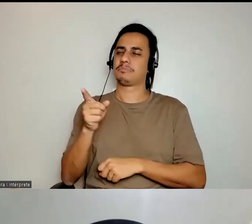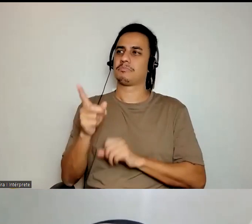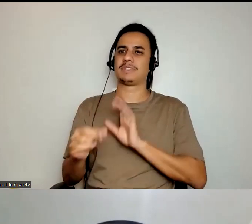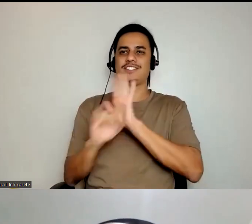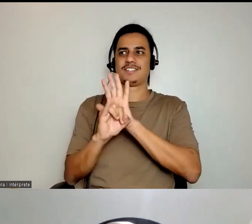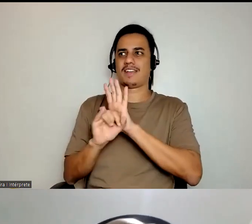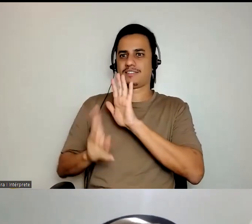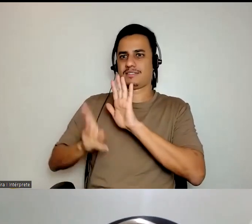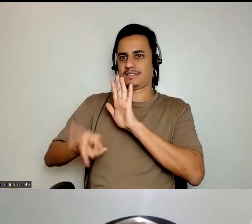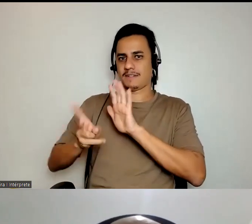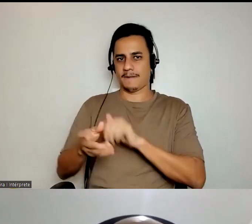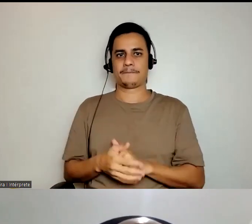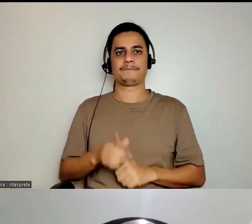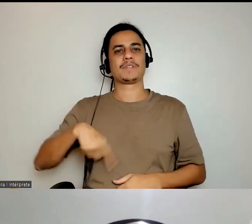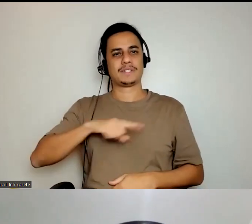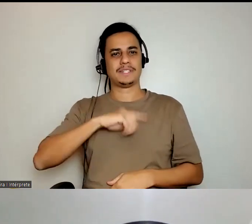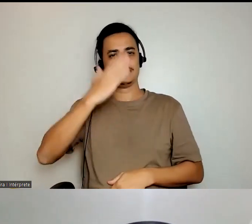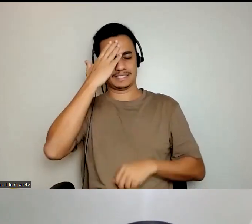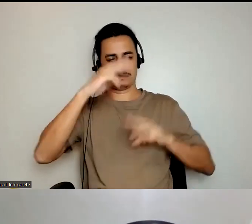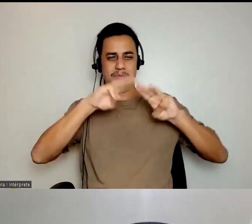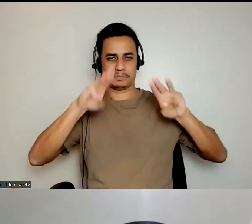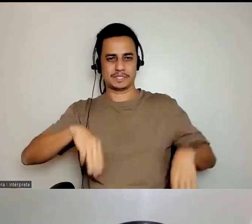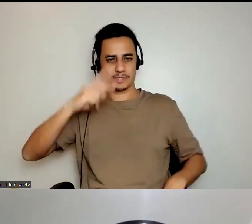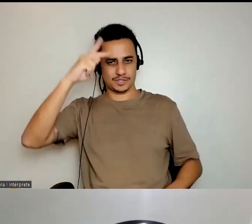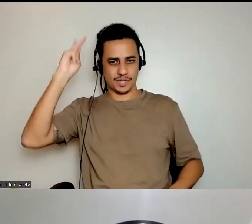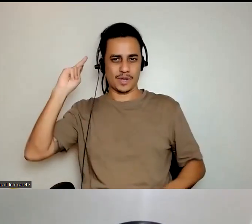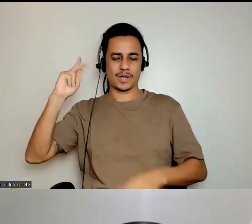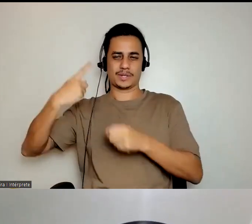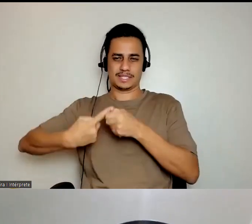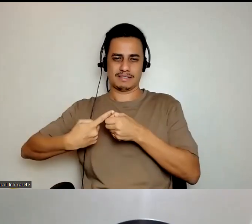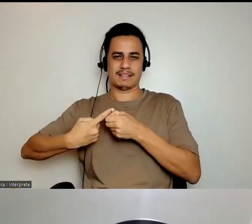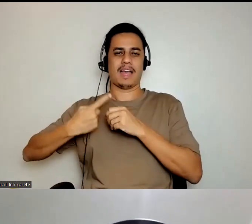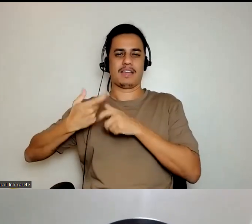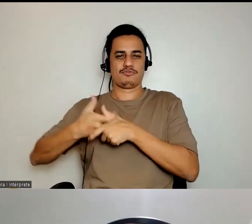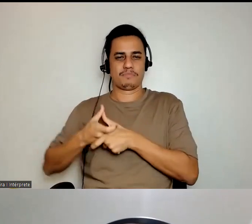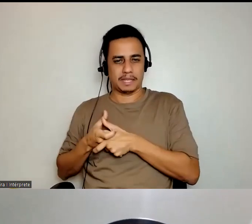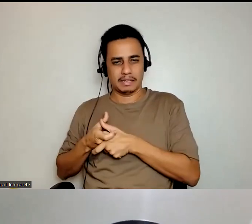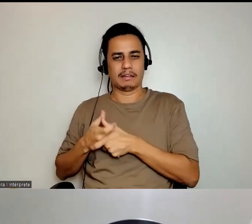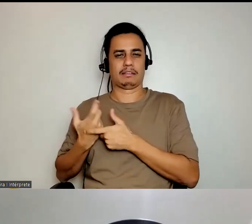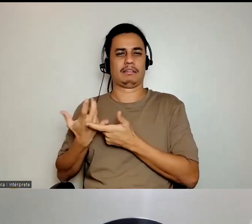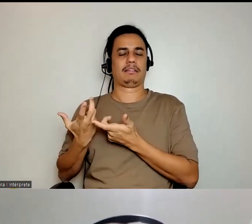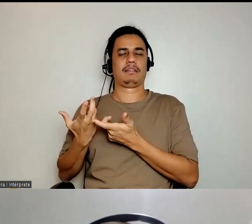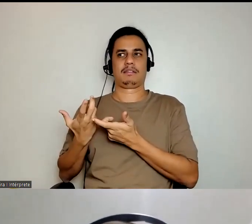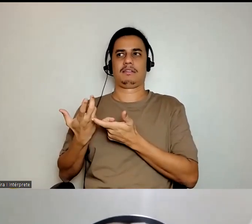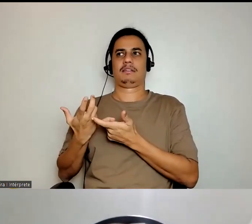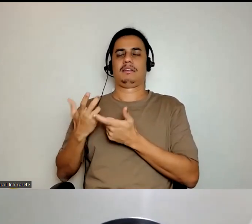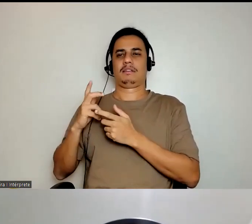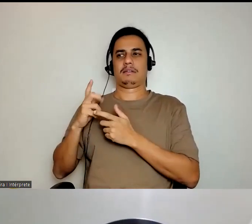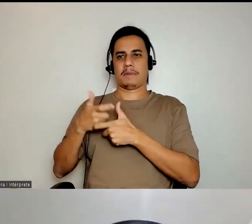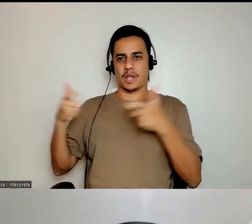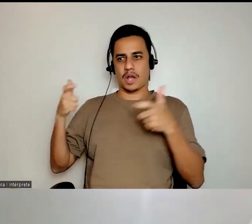a gente sabe que os museus históricos nos interiores, a grande maioria da sua presença, do seu público, são